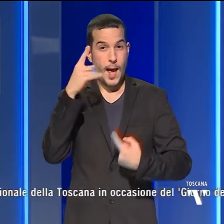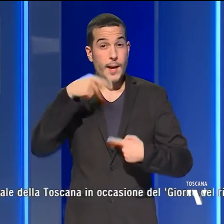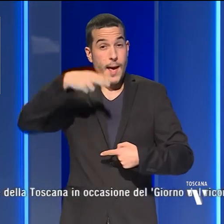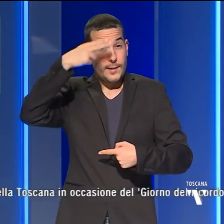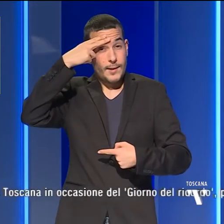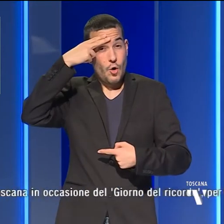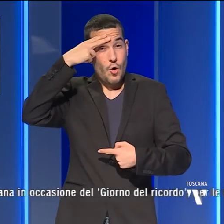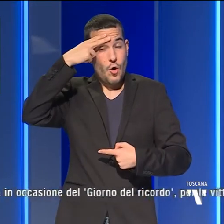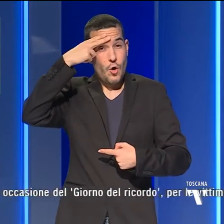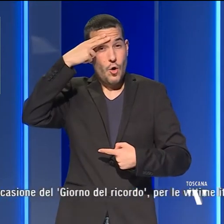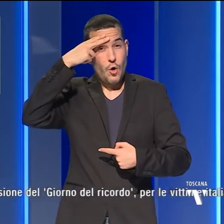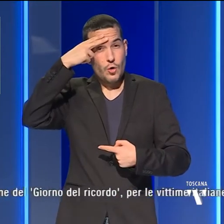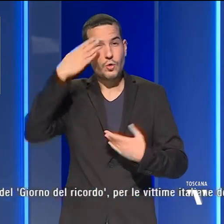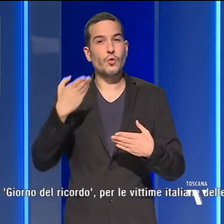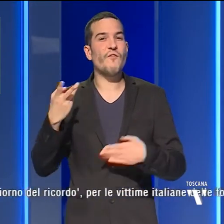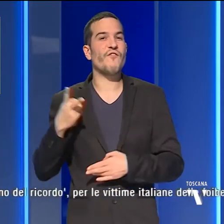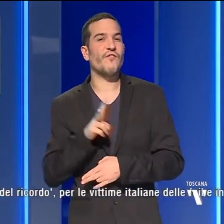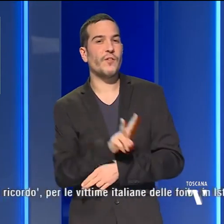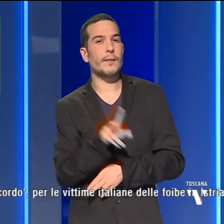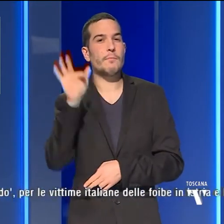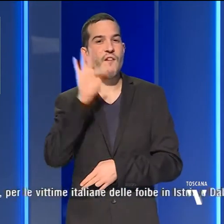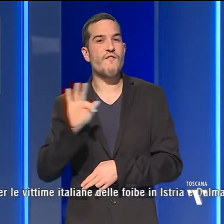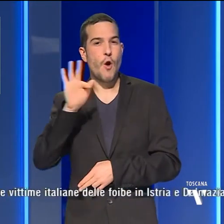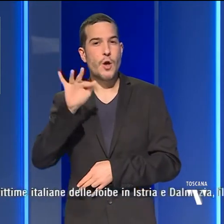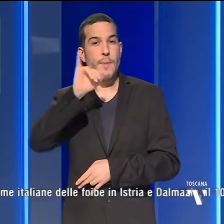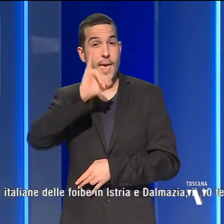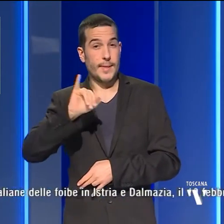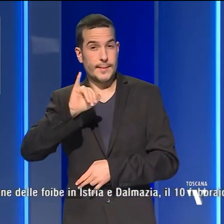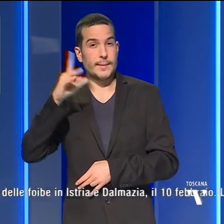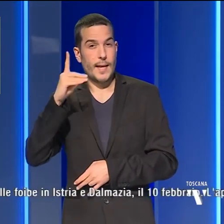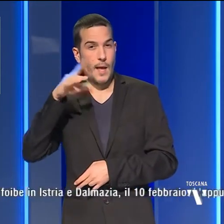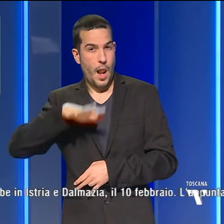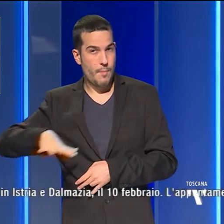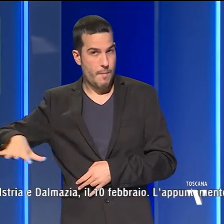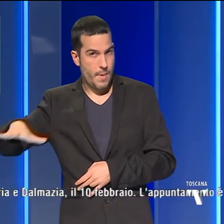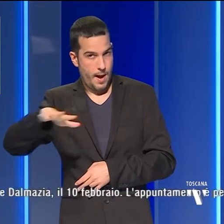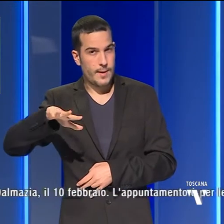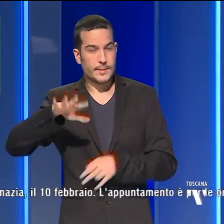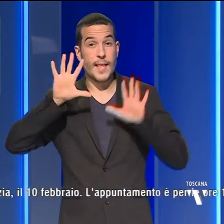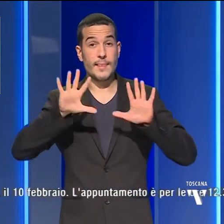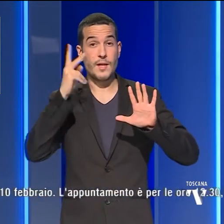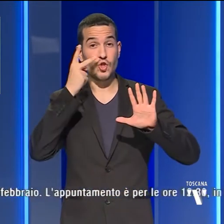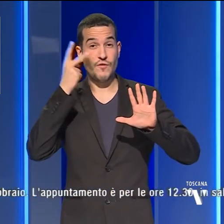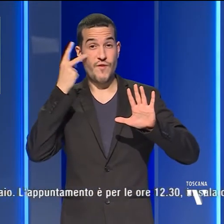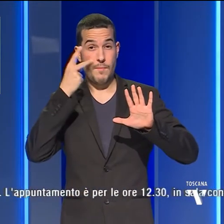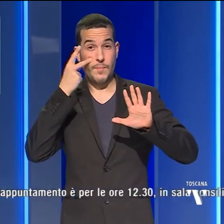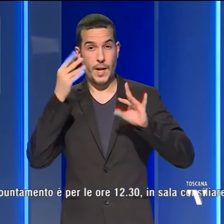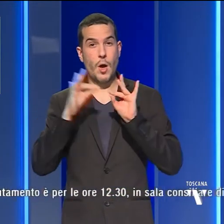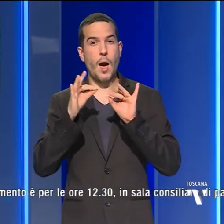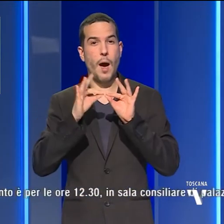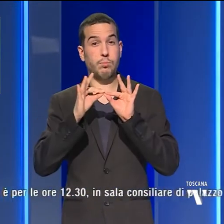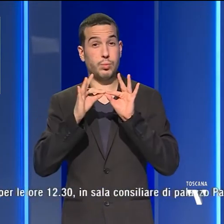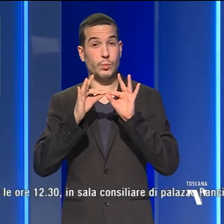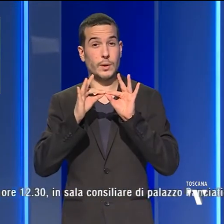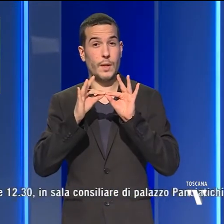vittime italiane delle foibe in Istria e Dalmazia il 10 febbraio. L'appuntamento è per le